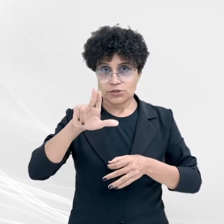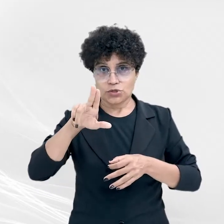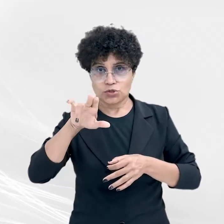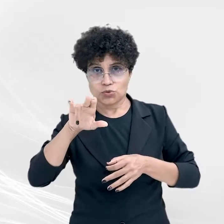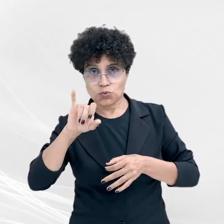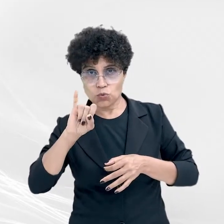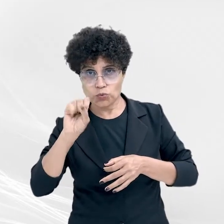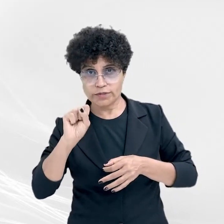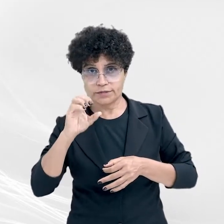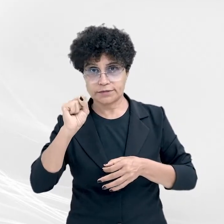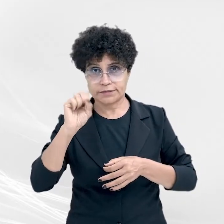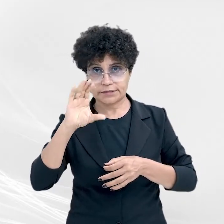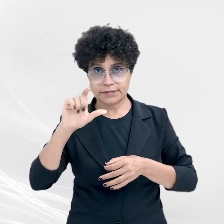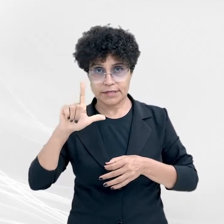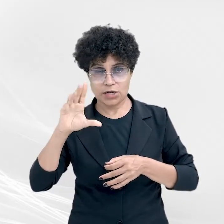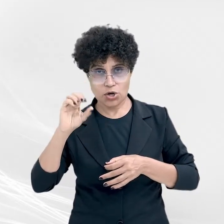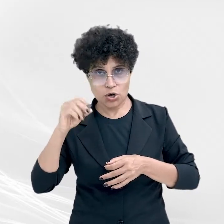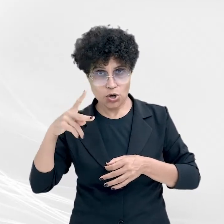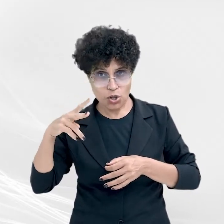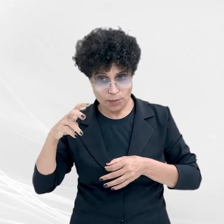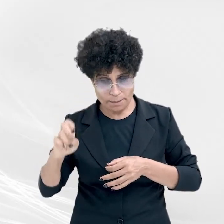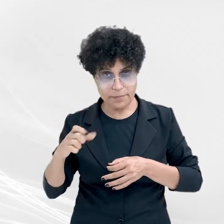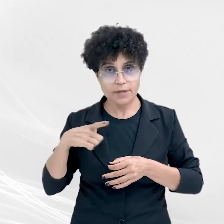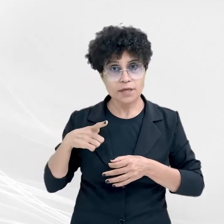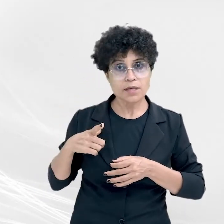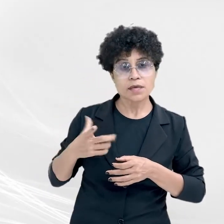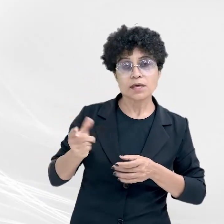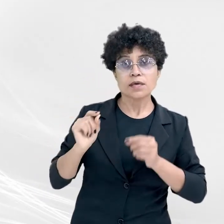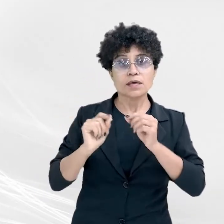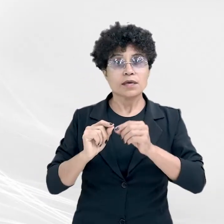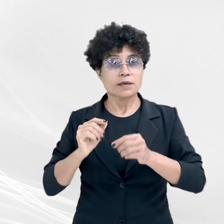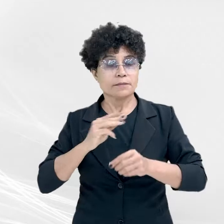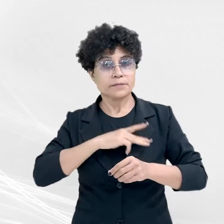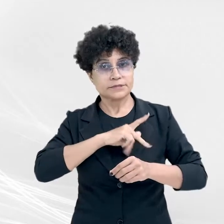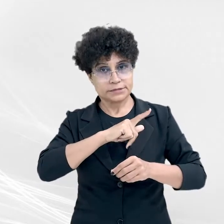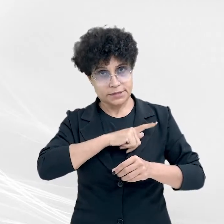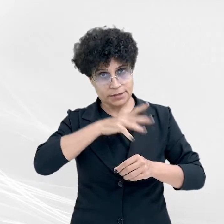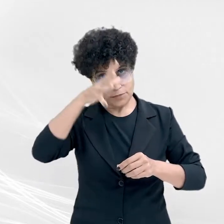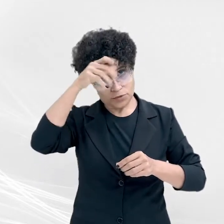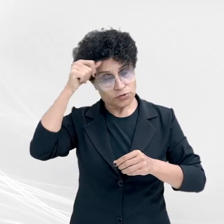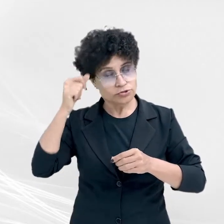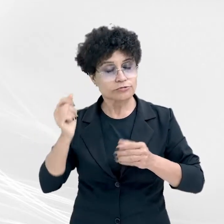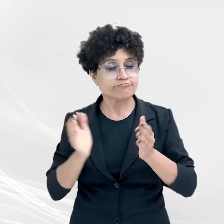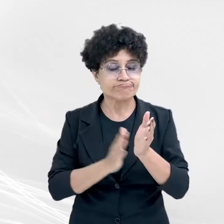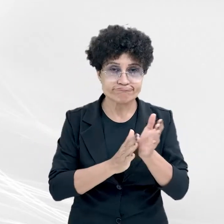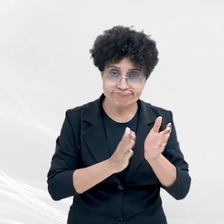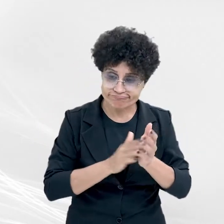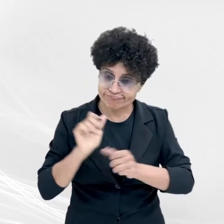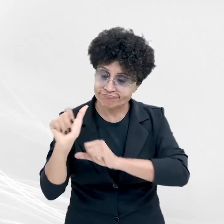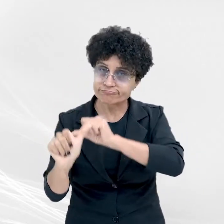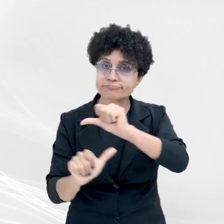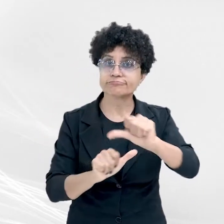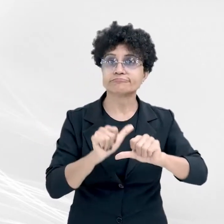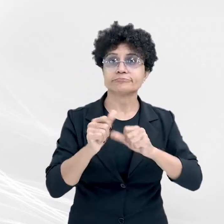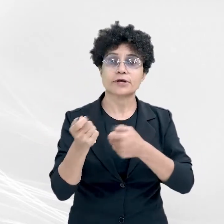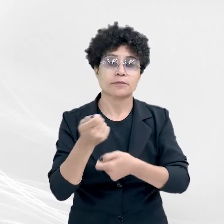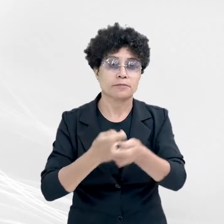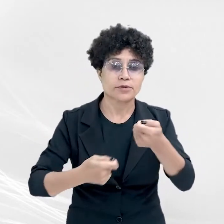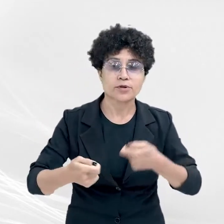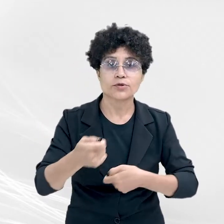decano no Ministério Público do Estado de Mato Grosso, elogiou a mudança implementada pela administração,